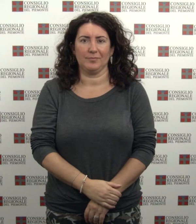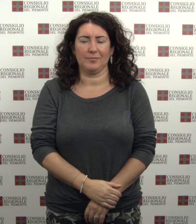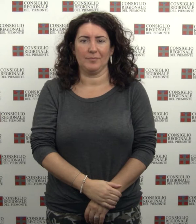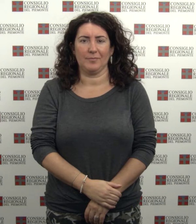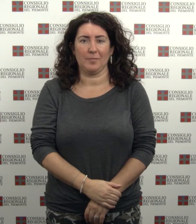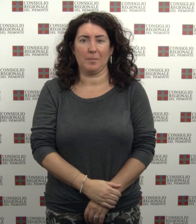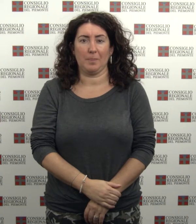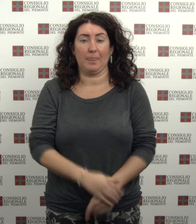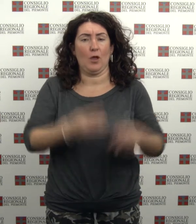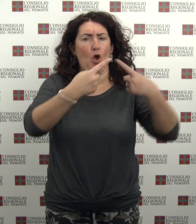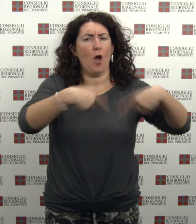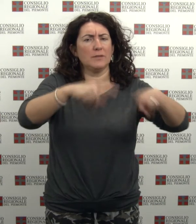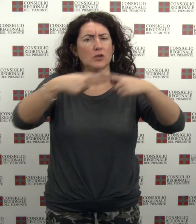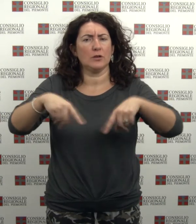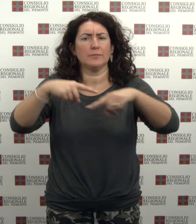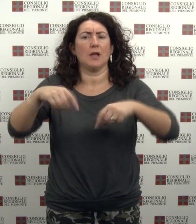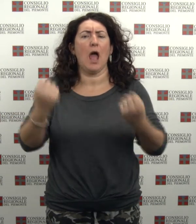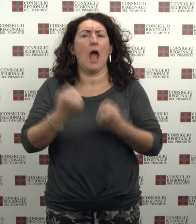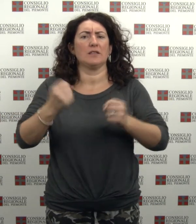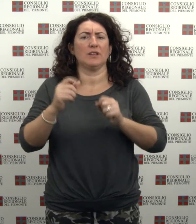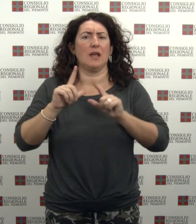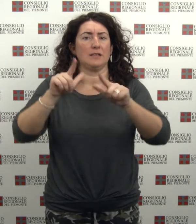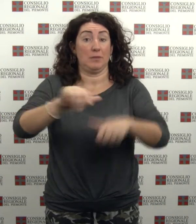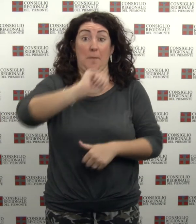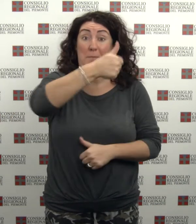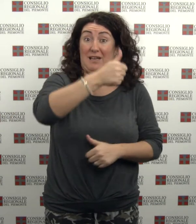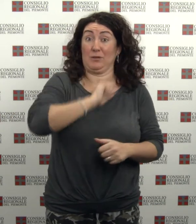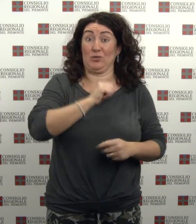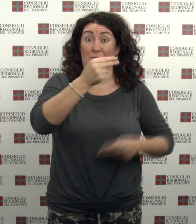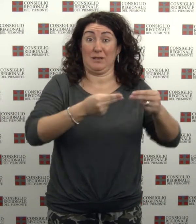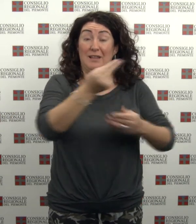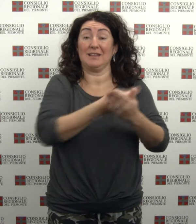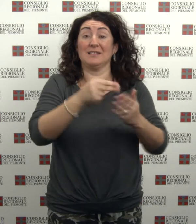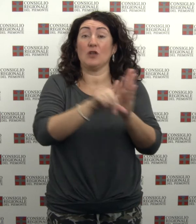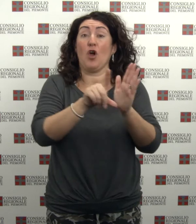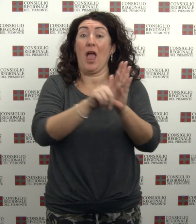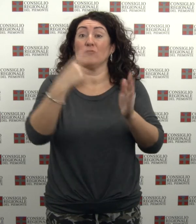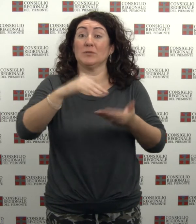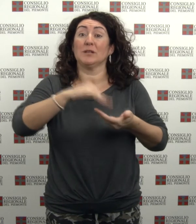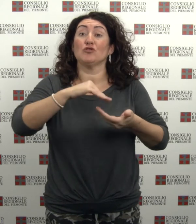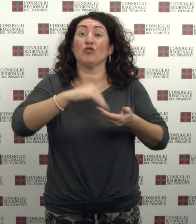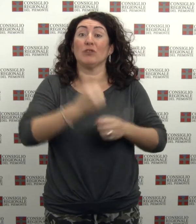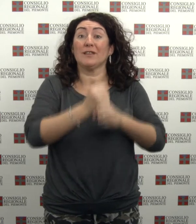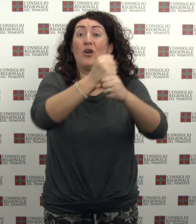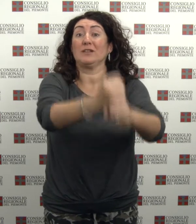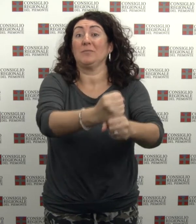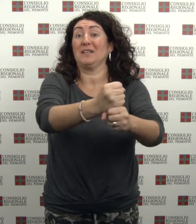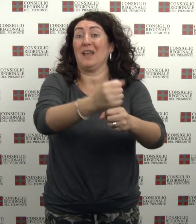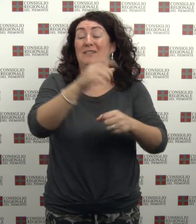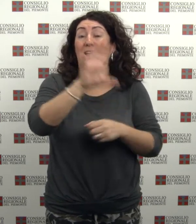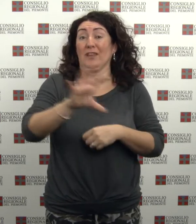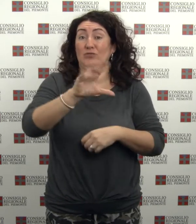settimanale delle commissioni Prima bilancio per il disegno di legge sulla società di committenza regionale SCR